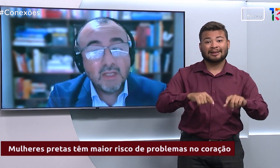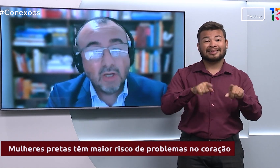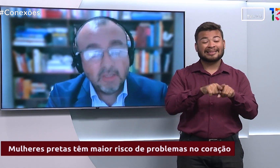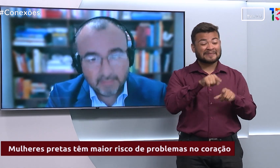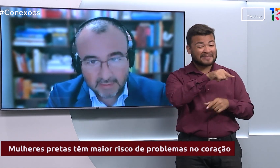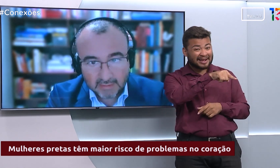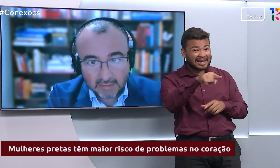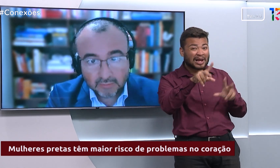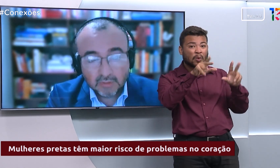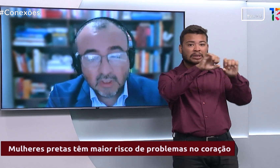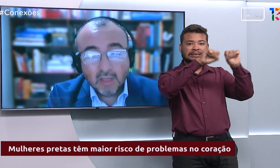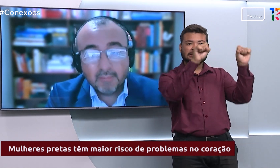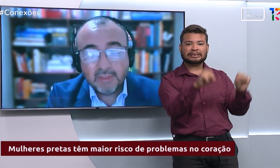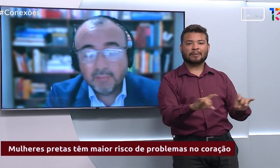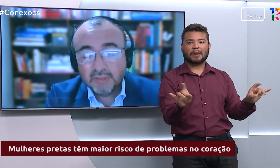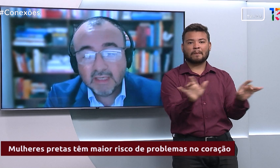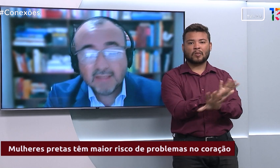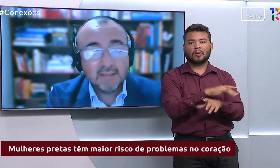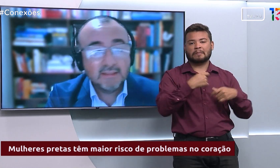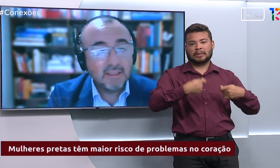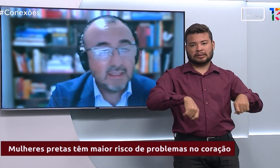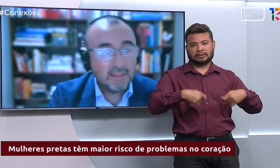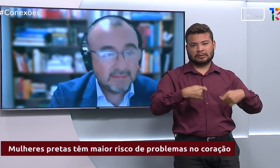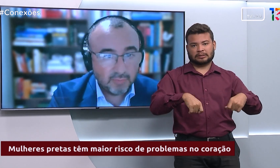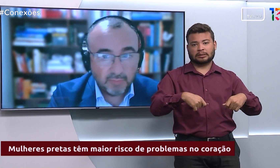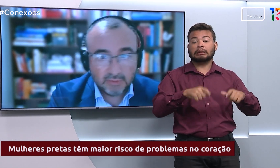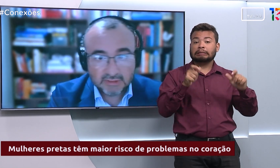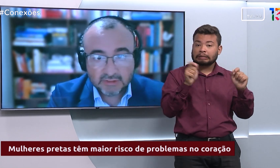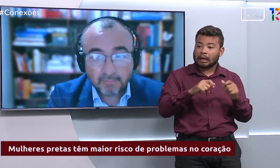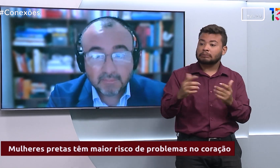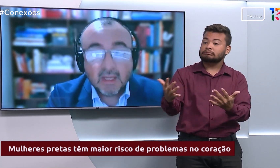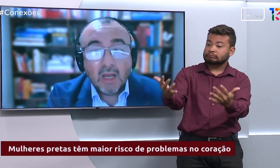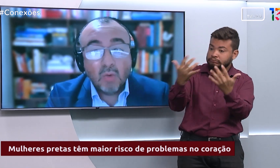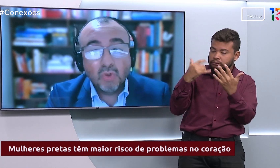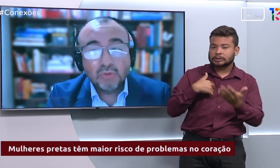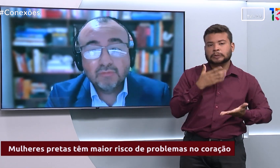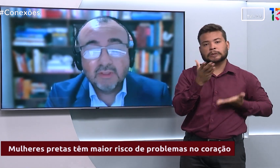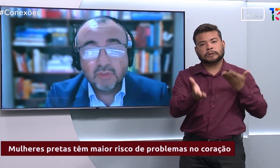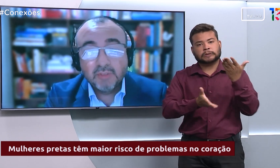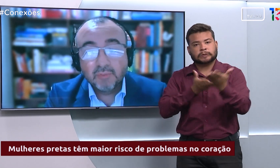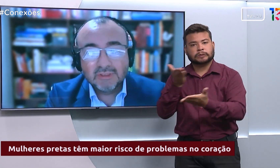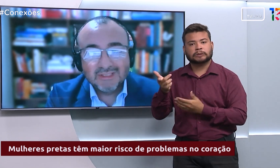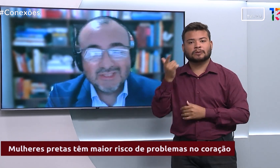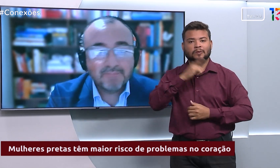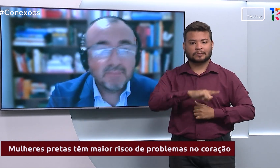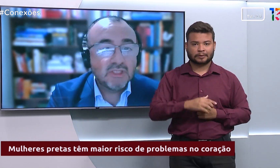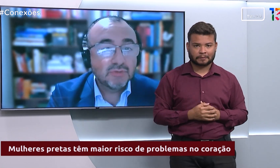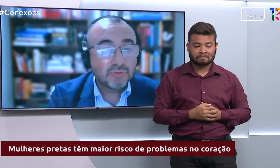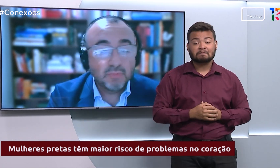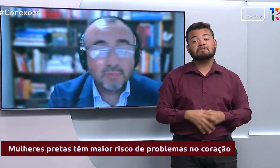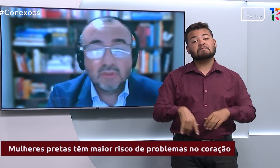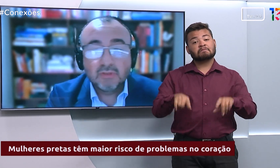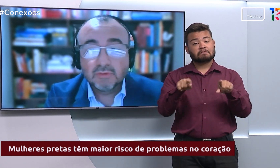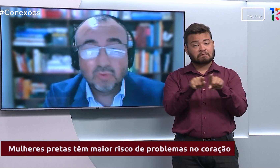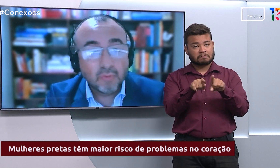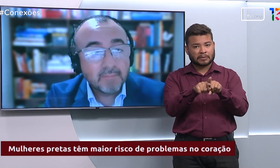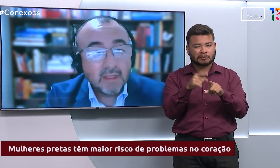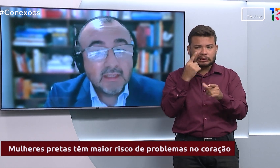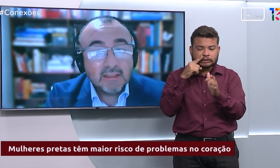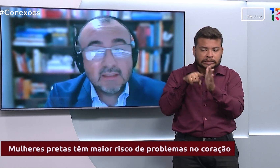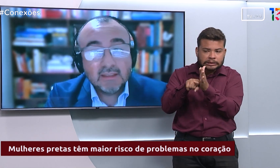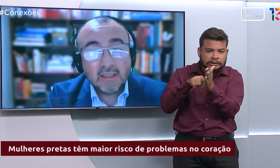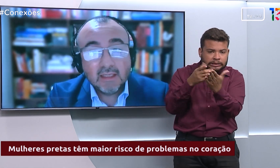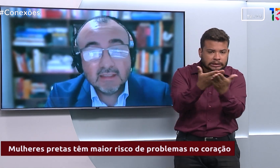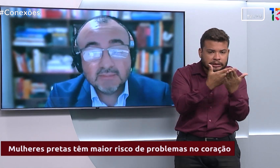melhor preparado, para poder atender a essa população. Um outro fator importante que o Estudo Pure levantou,